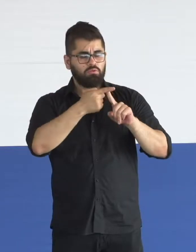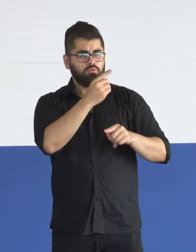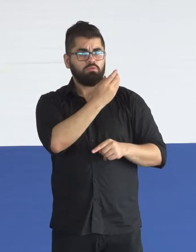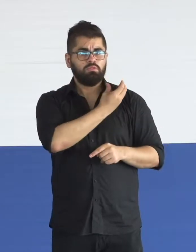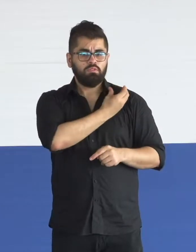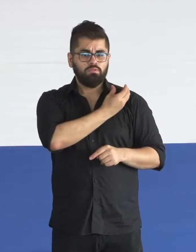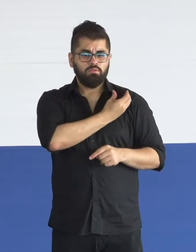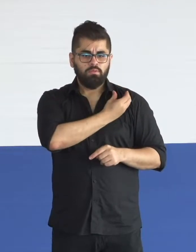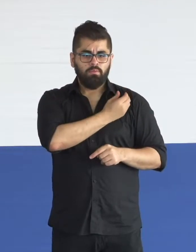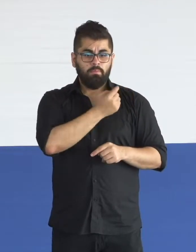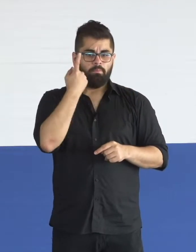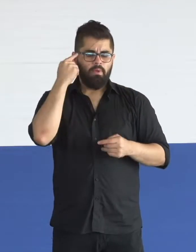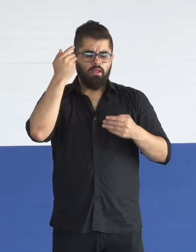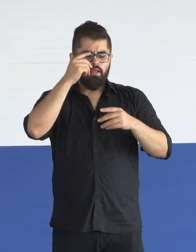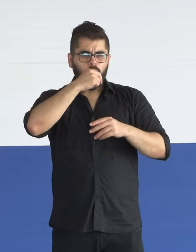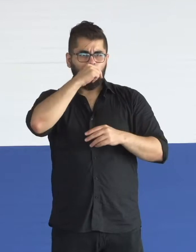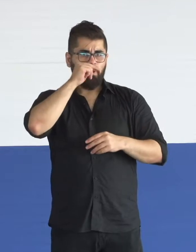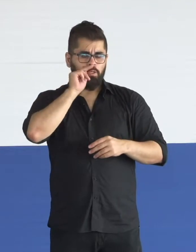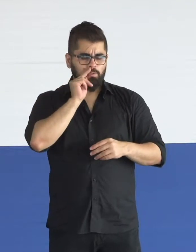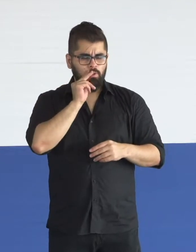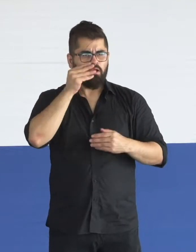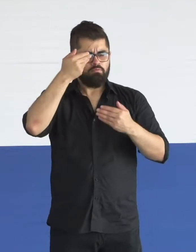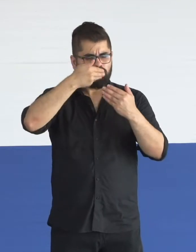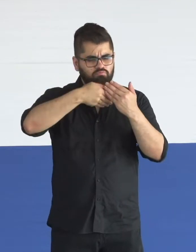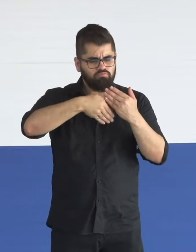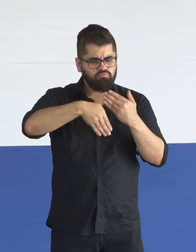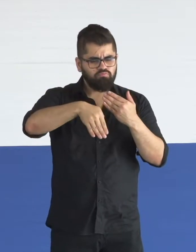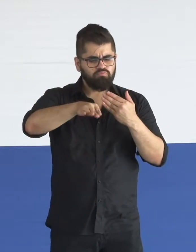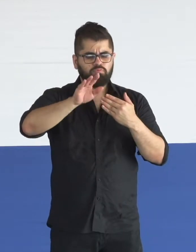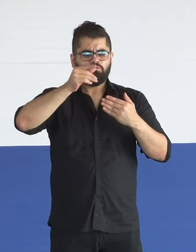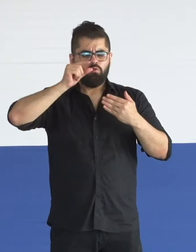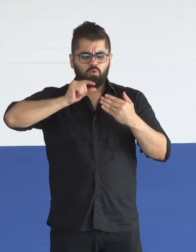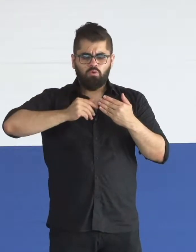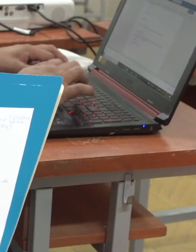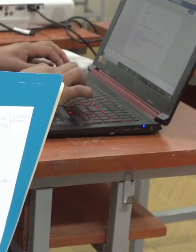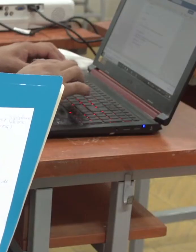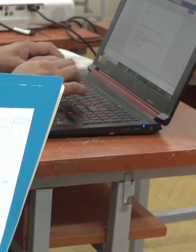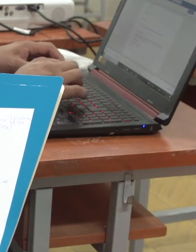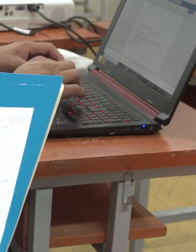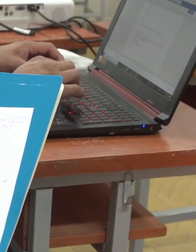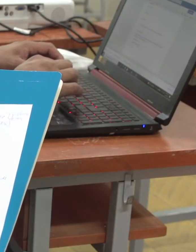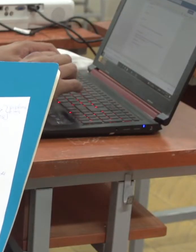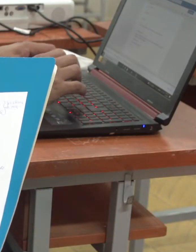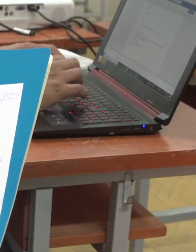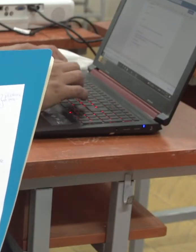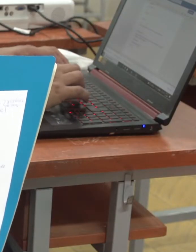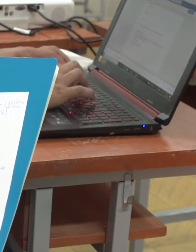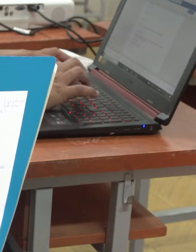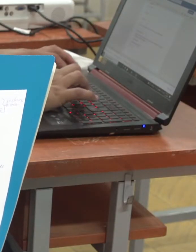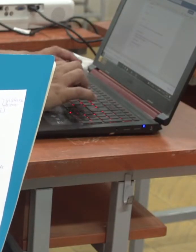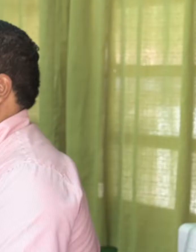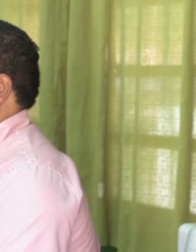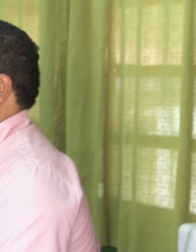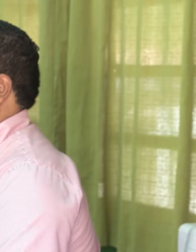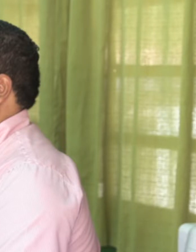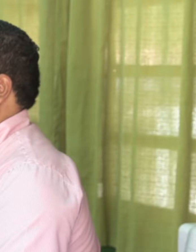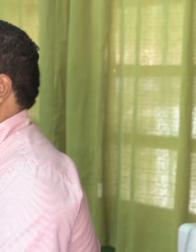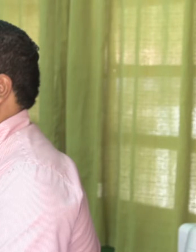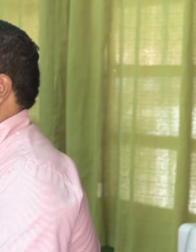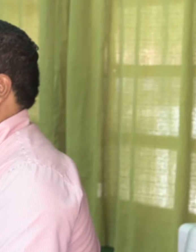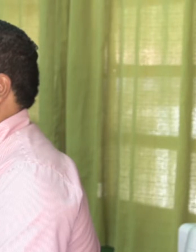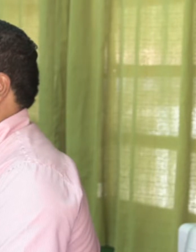de manera planificada, a corto, mediano y largo plazo. Que tenga en cuenta el desarrollo de las